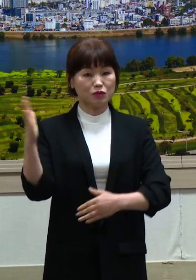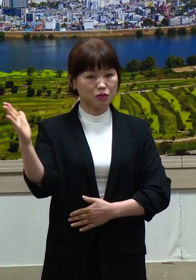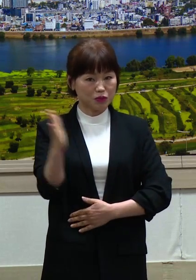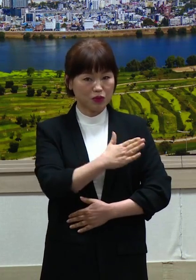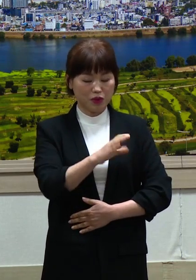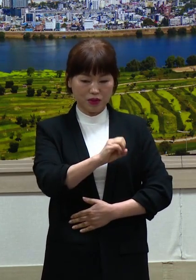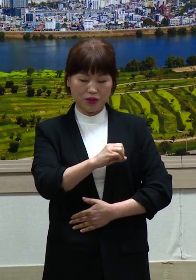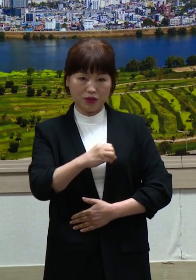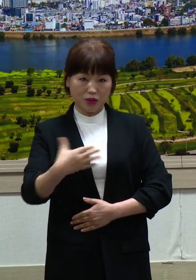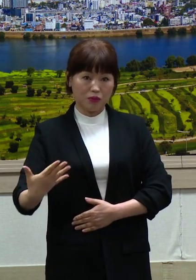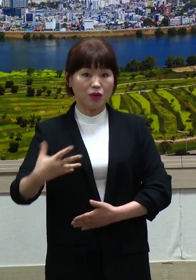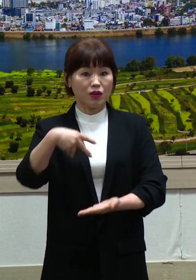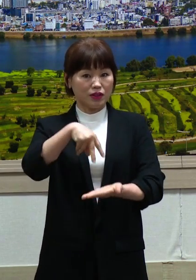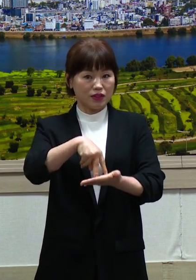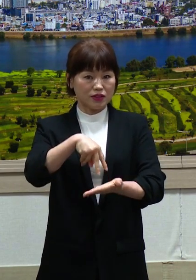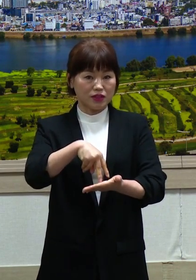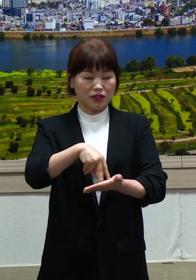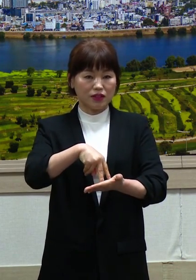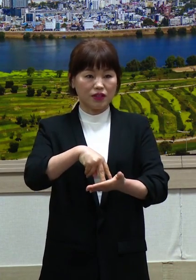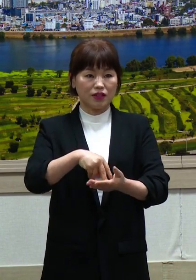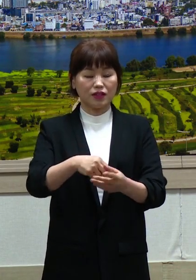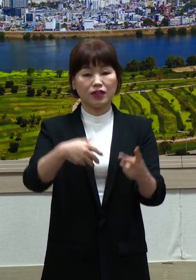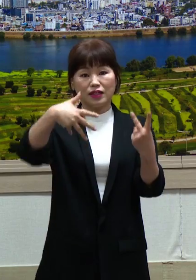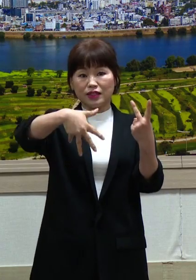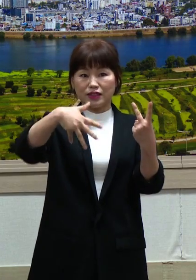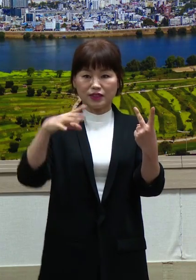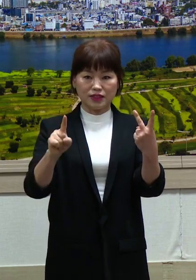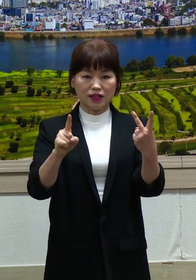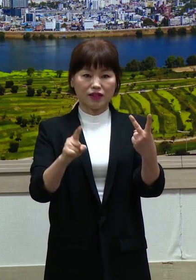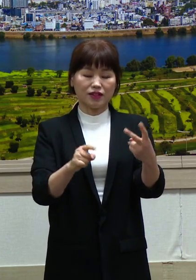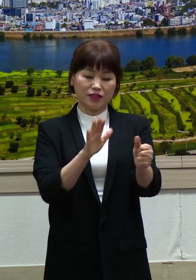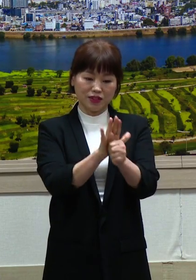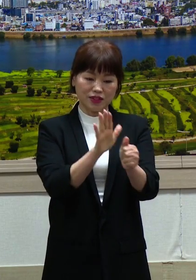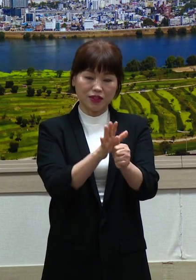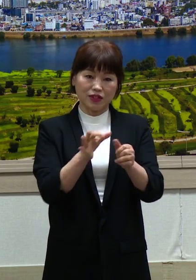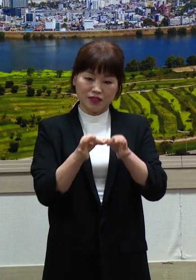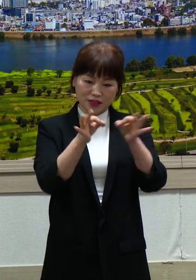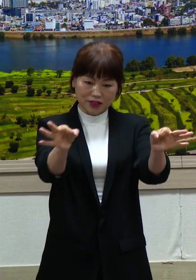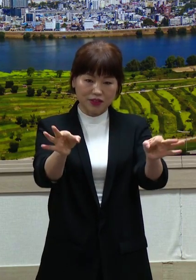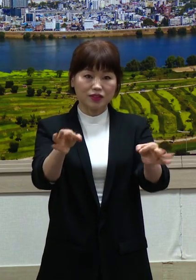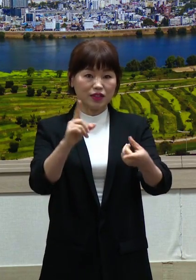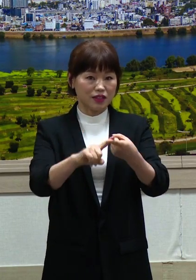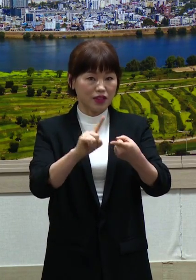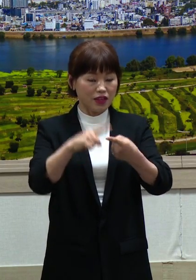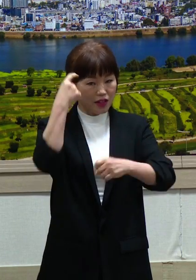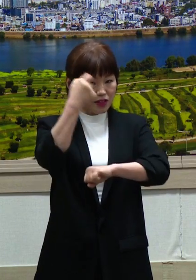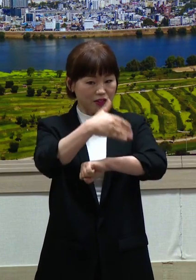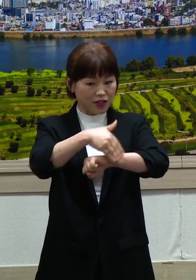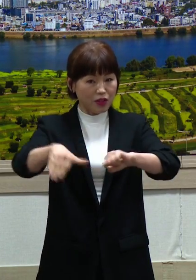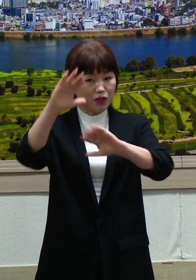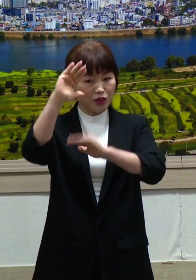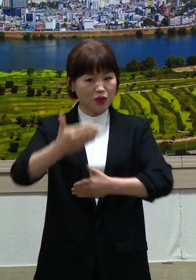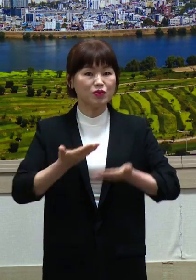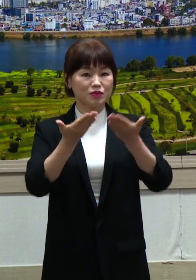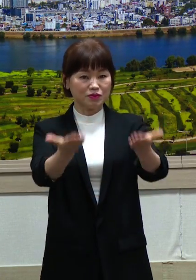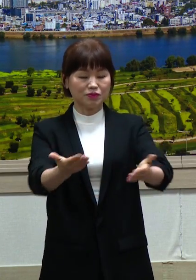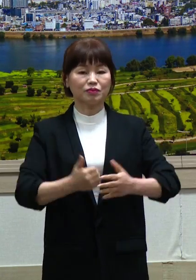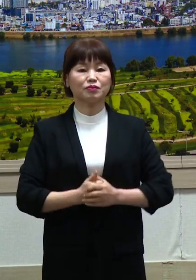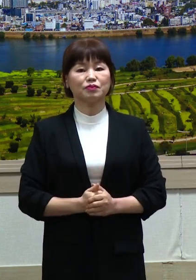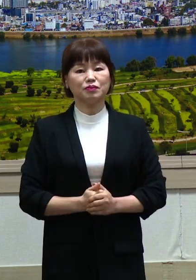양평군 제2차 재난지원금 지급 계획에 대한 자세한 설명을 시작하겠습니다.